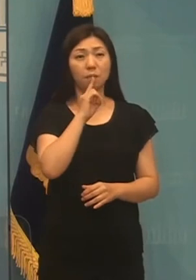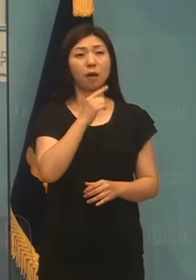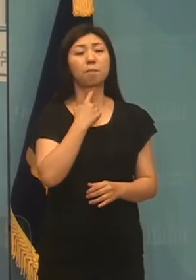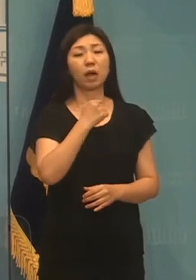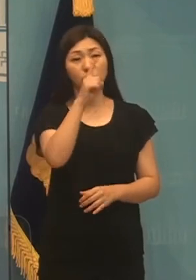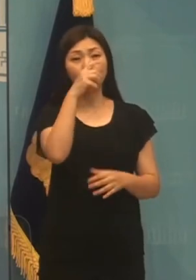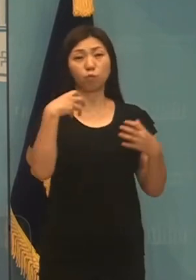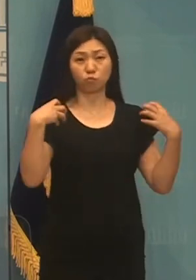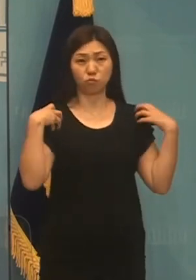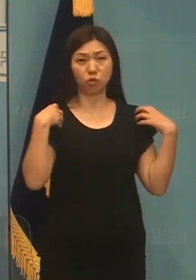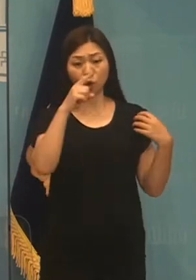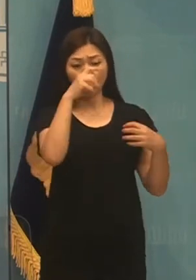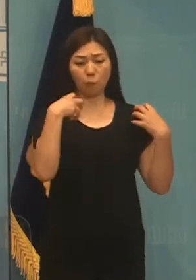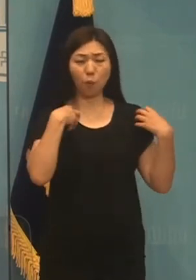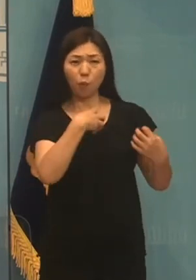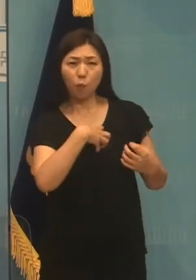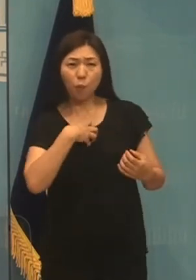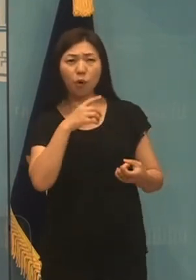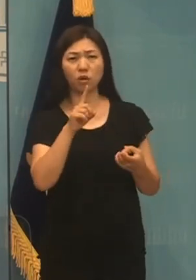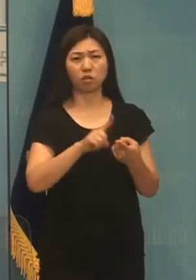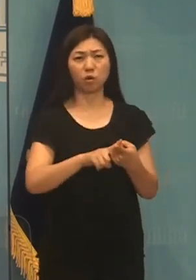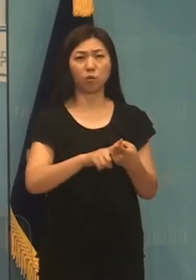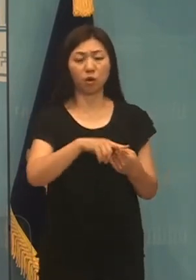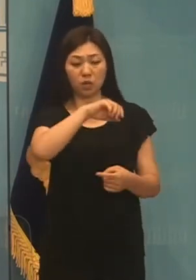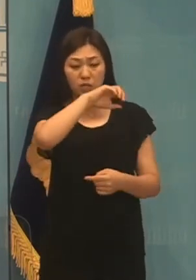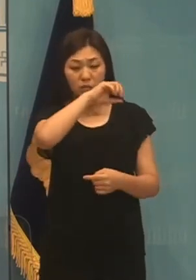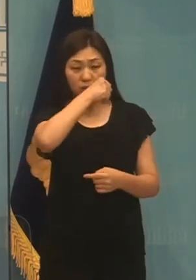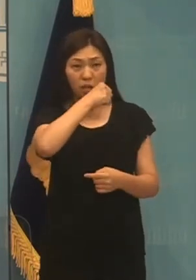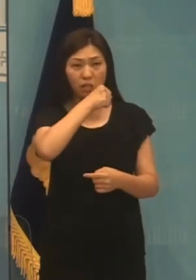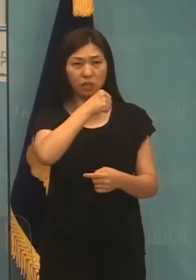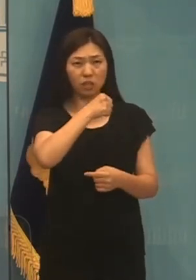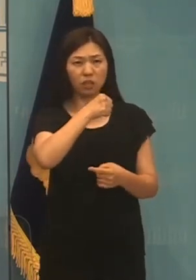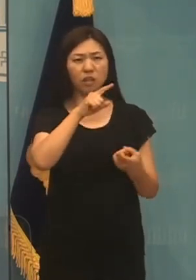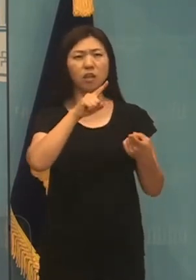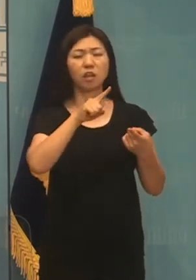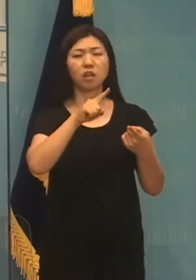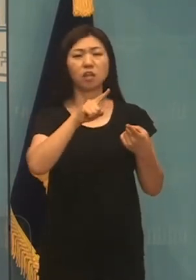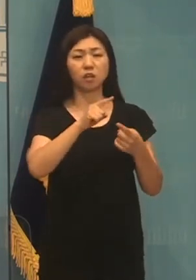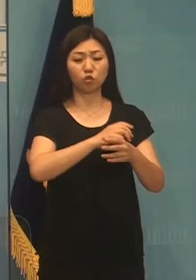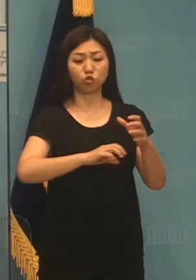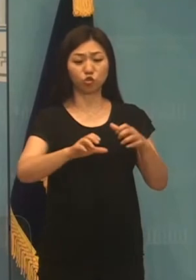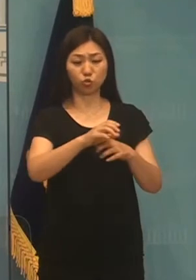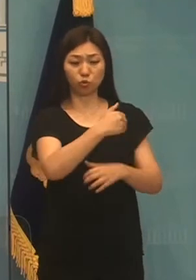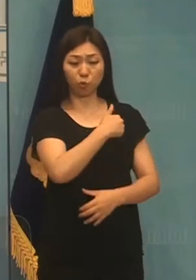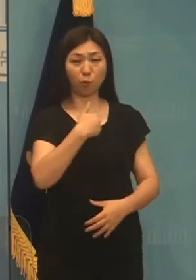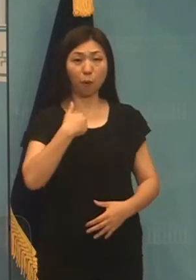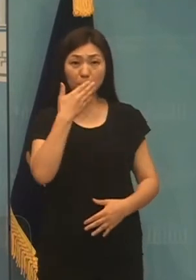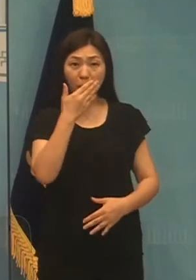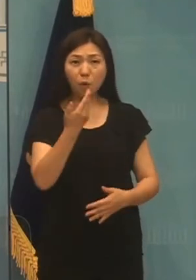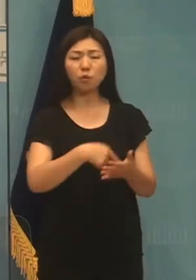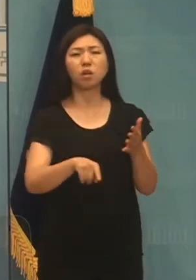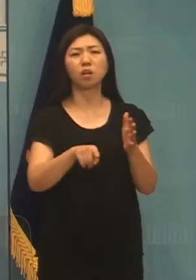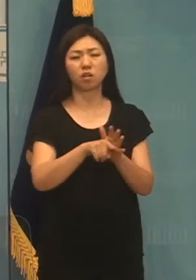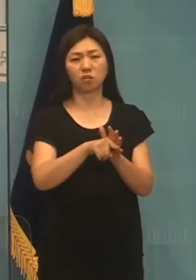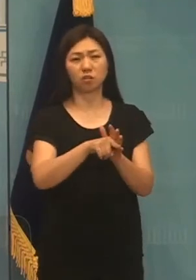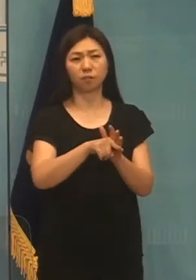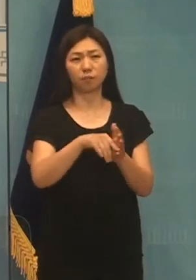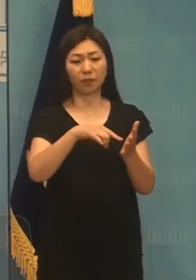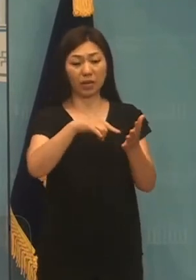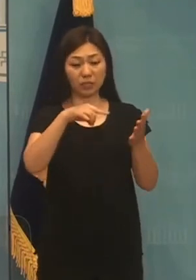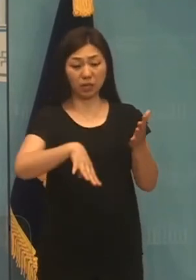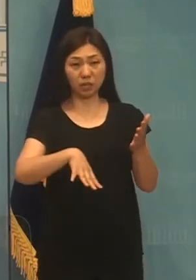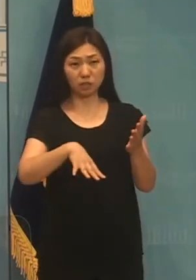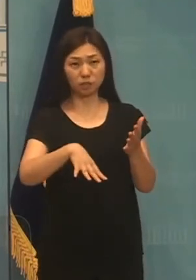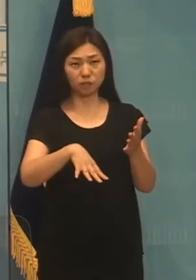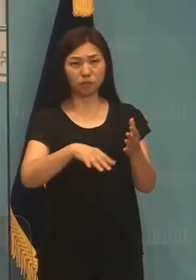정부의 걱정대로 재정건전성을 확보해야 한다면 조세개혁과 증세 논의는